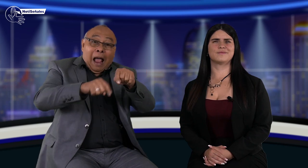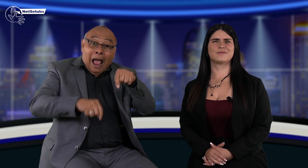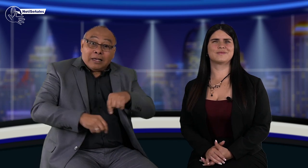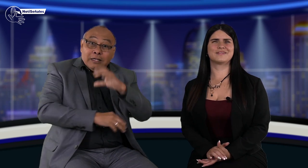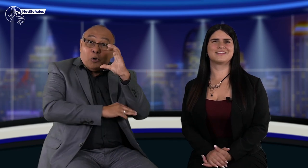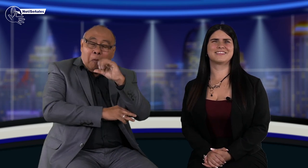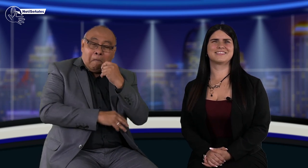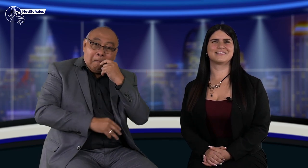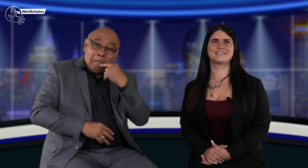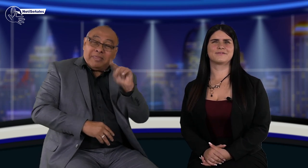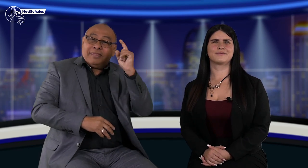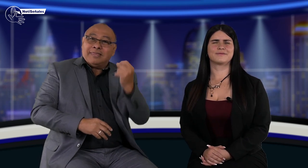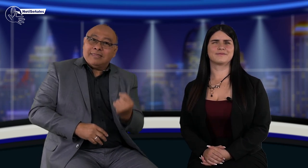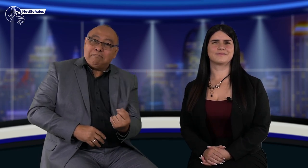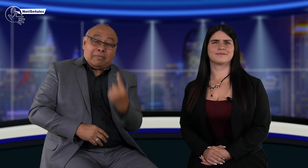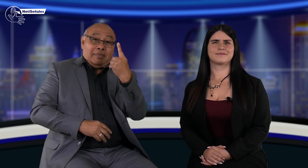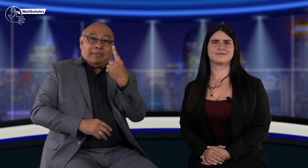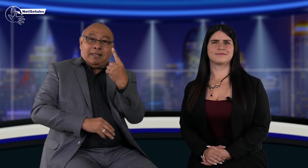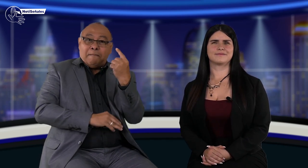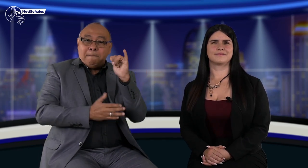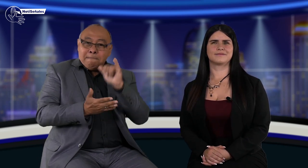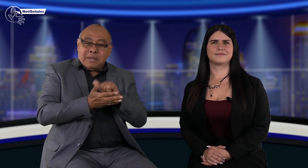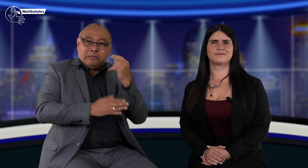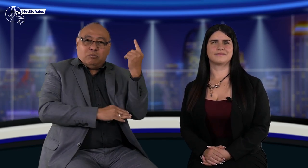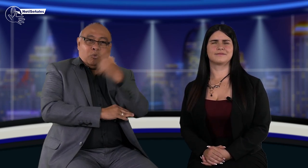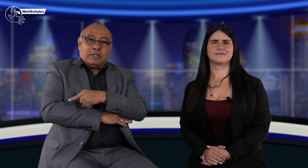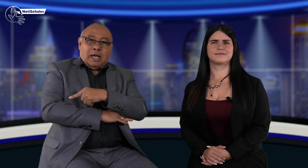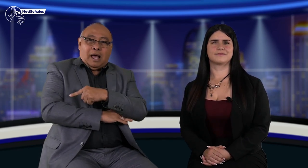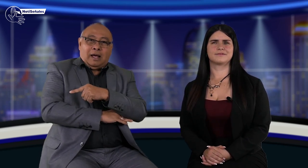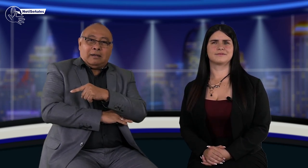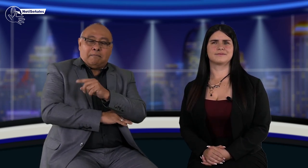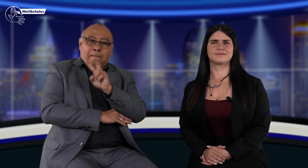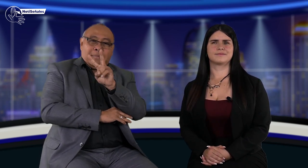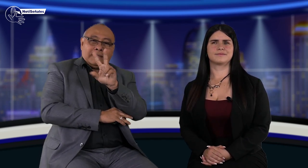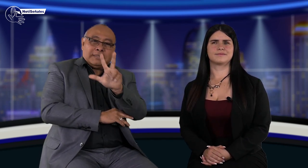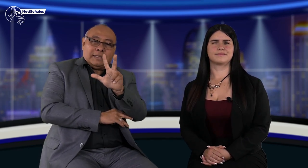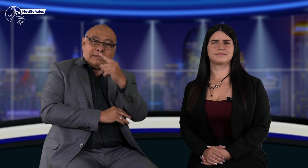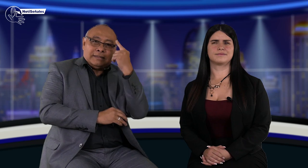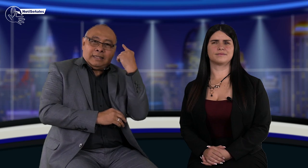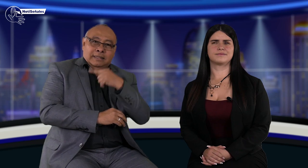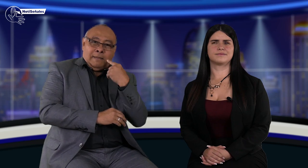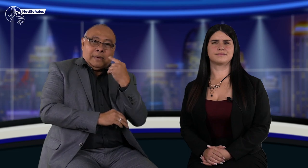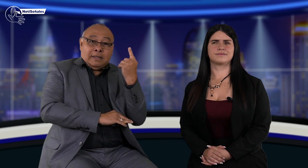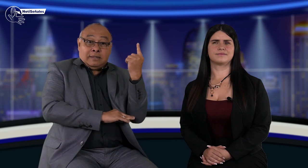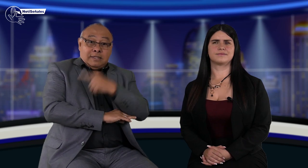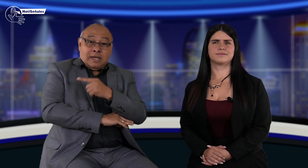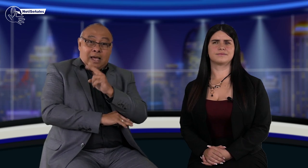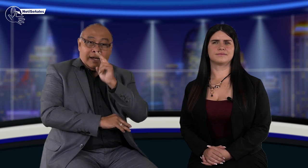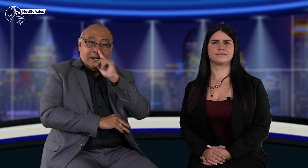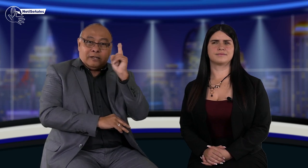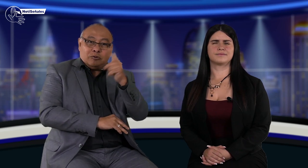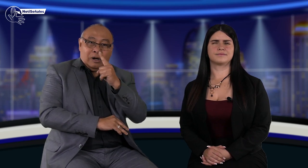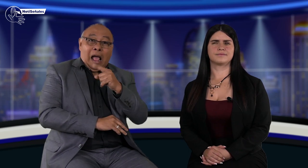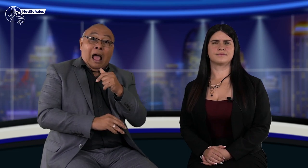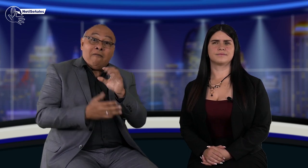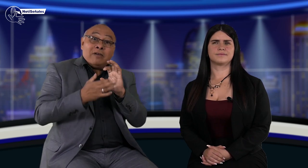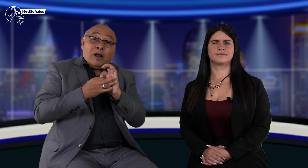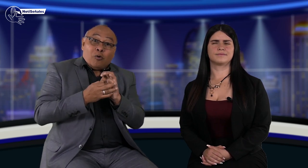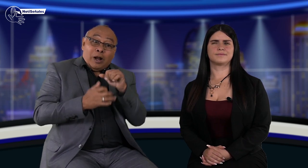nacionales para esta celebración, como en abril, mayo, junio, entre otros, Colombia es el único país que el